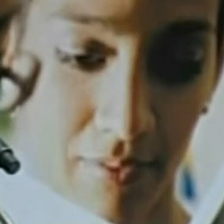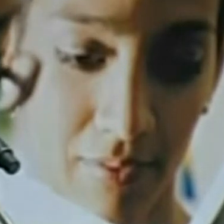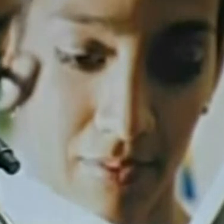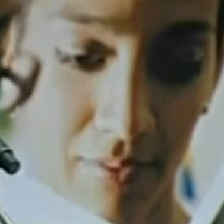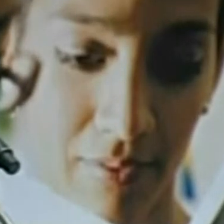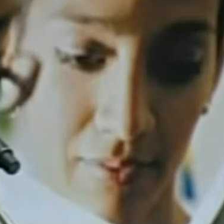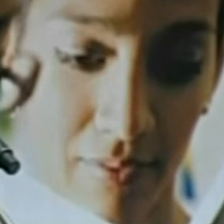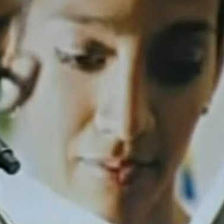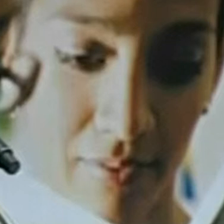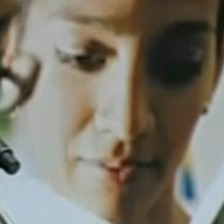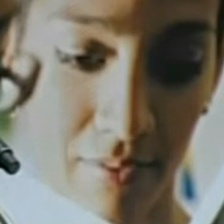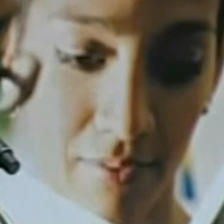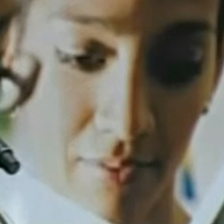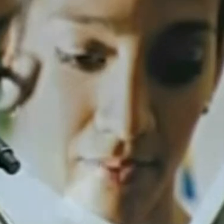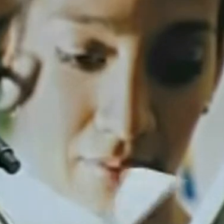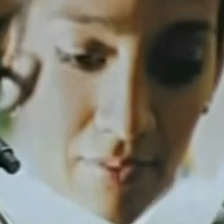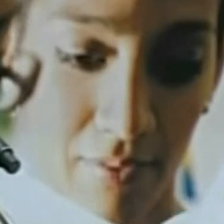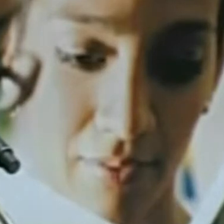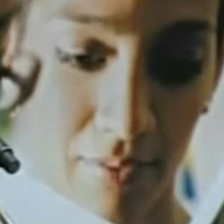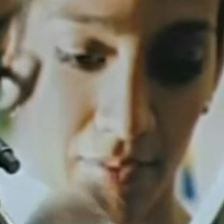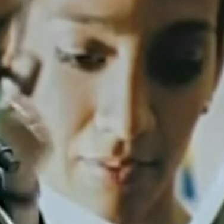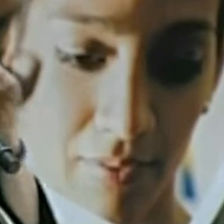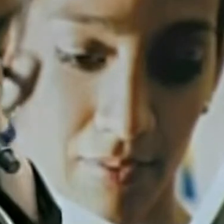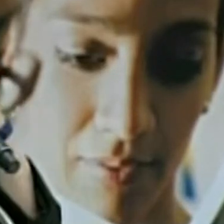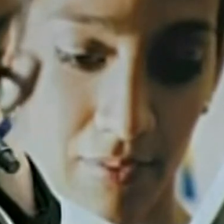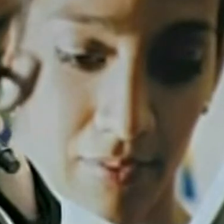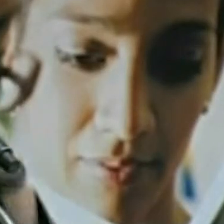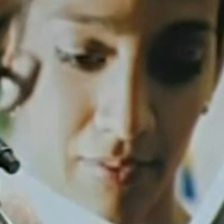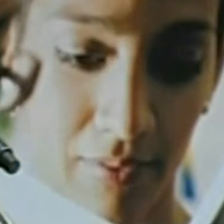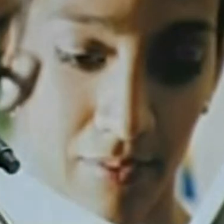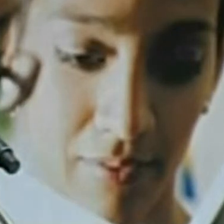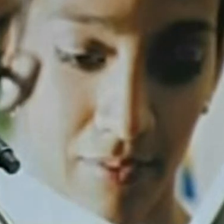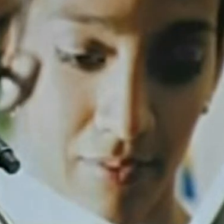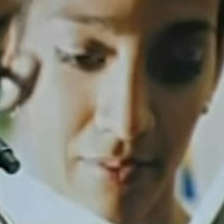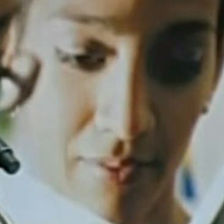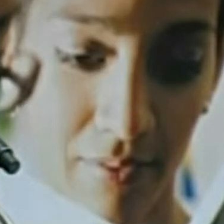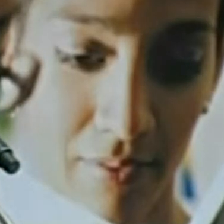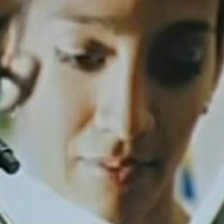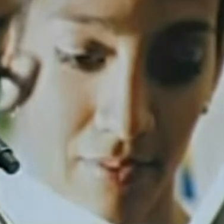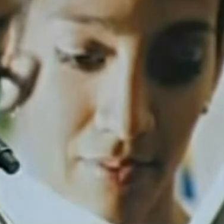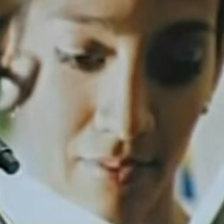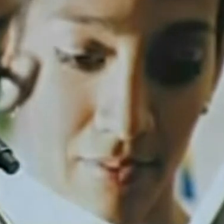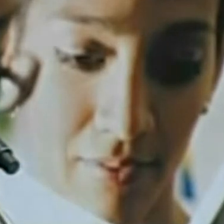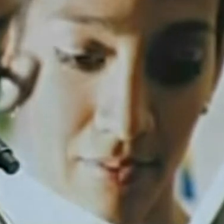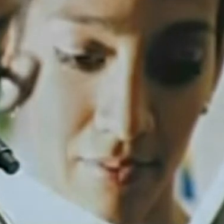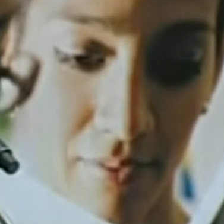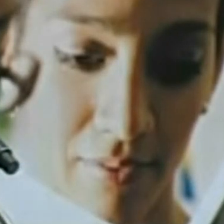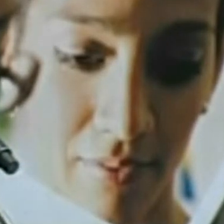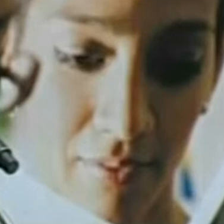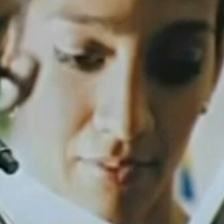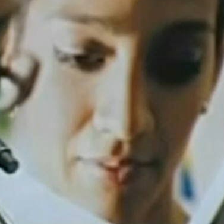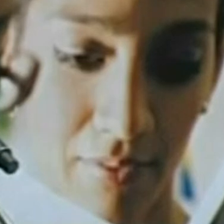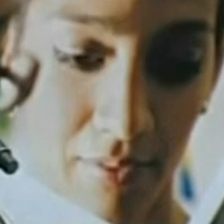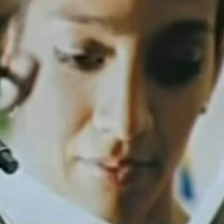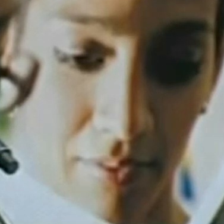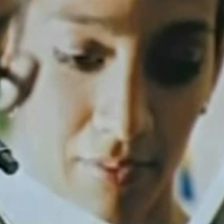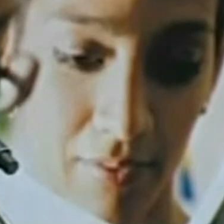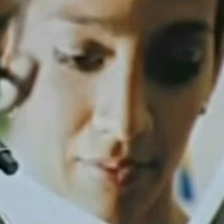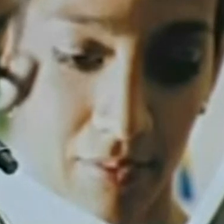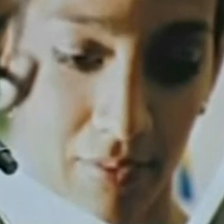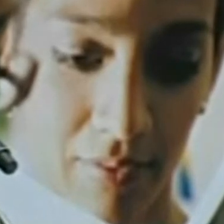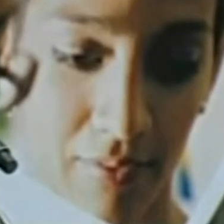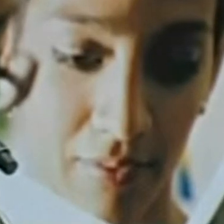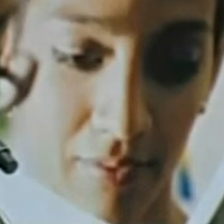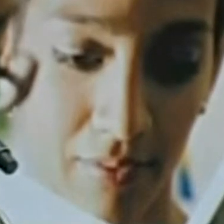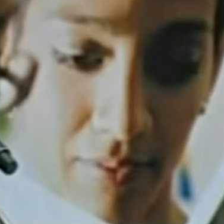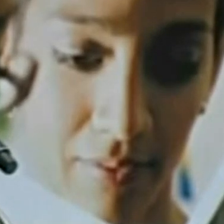de todos los niveles y órdenes de gobierno. La modificación constitucional fue el primero de